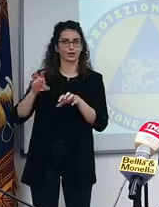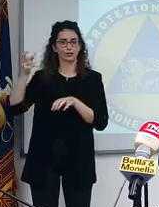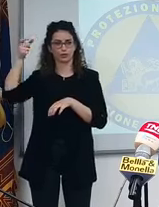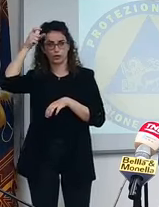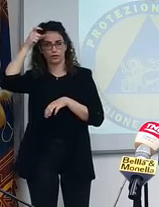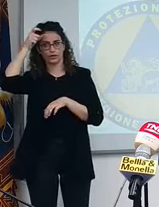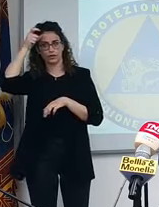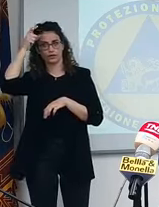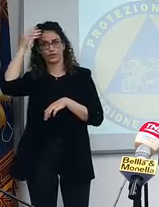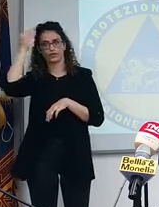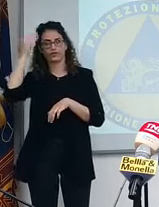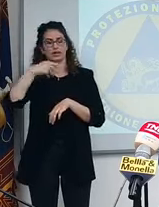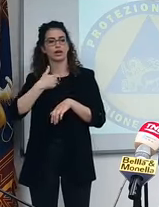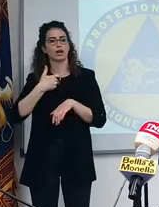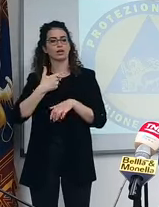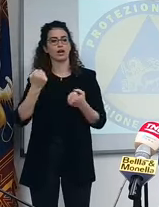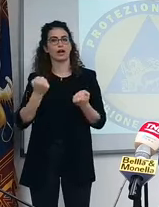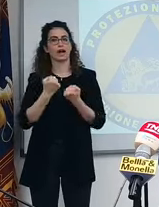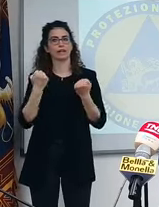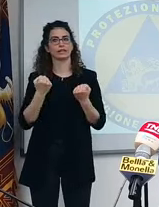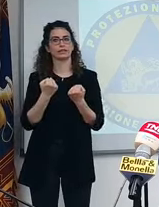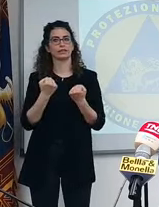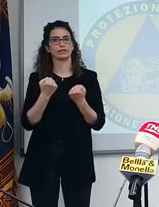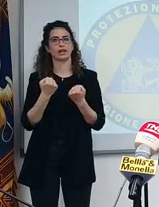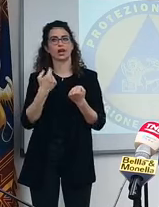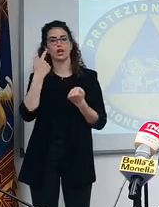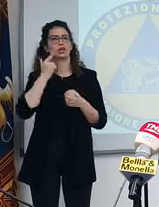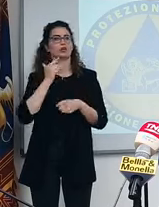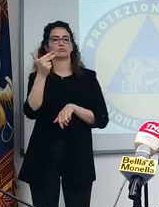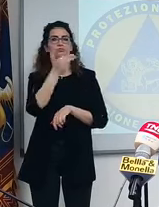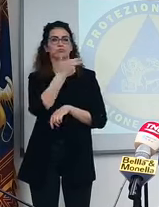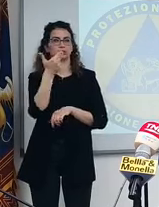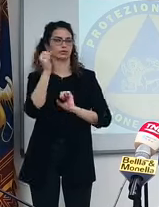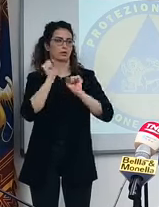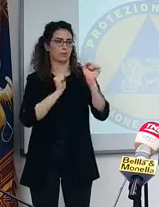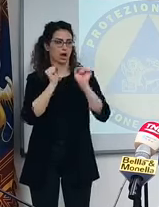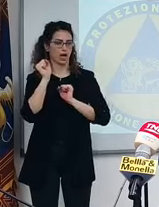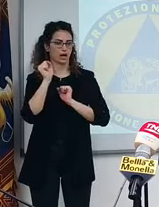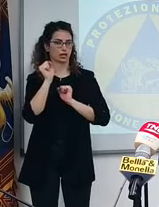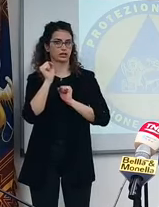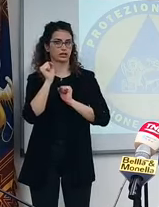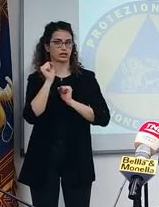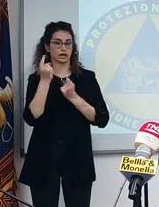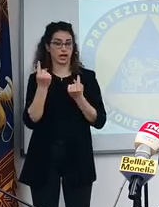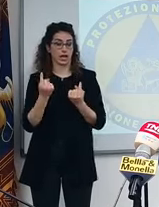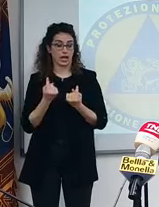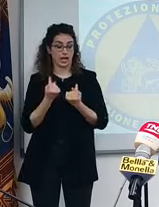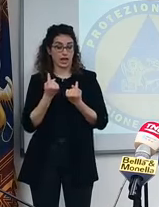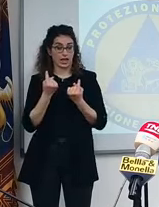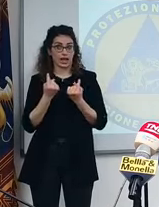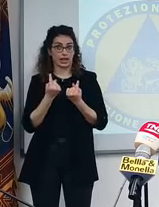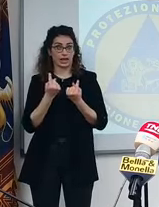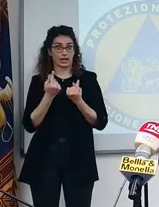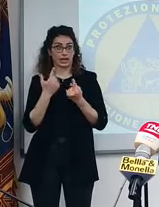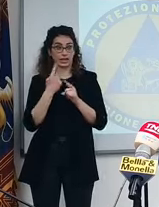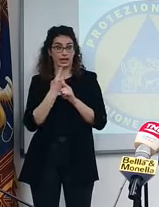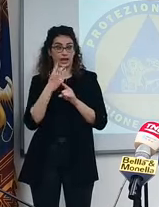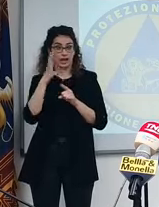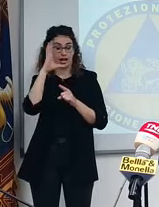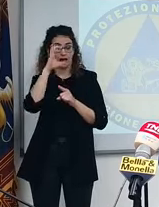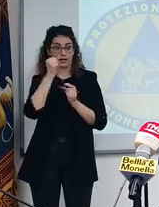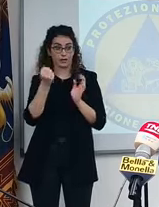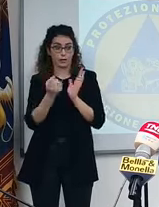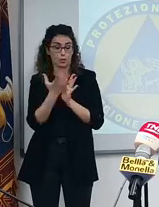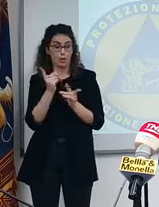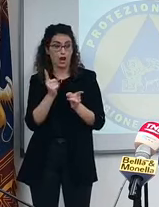se uno ha un'attività tipo ristorazione, bar, nell'attesa aspetta di capire cosa succederà? Oppure